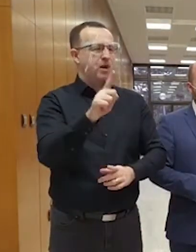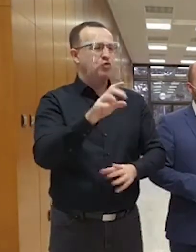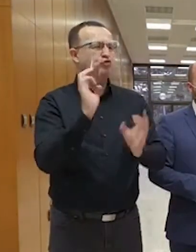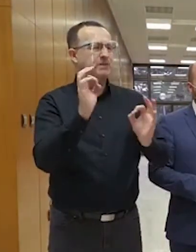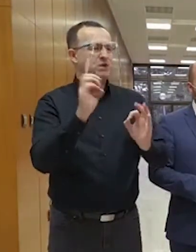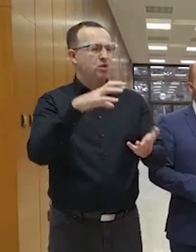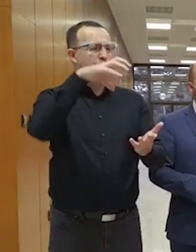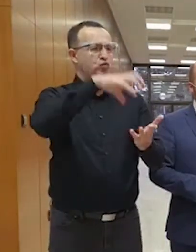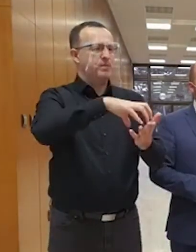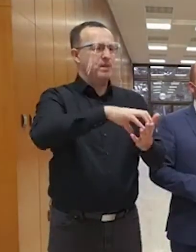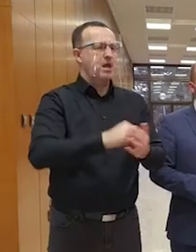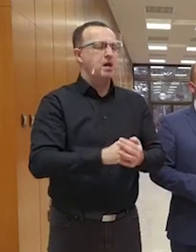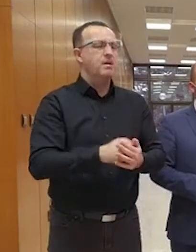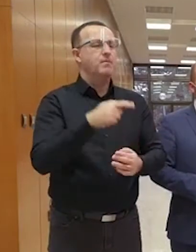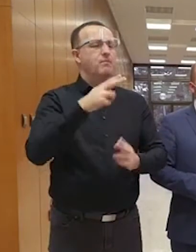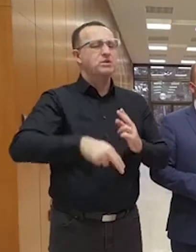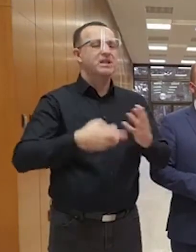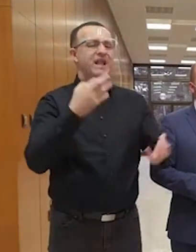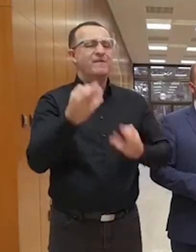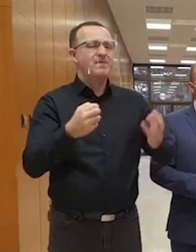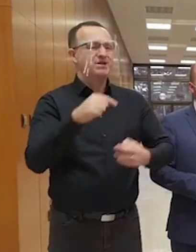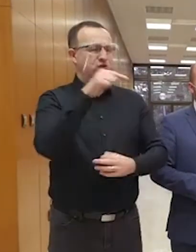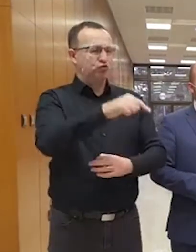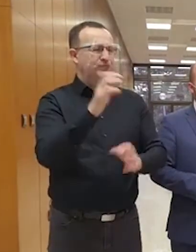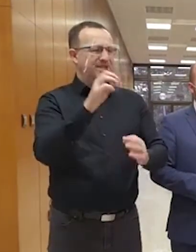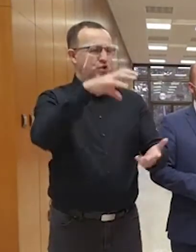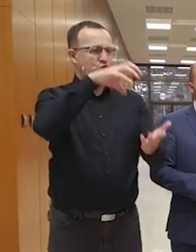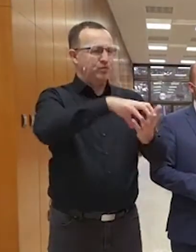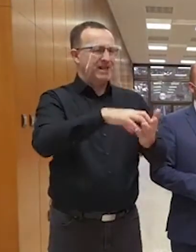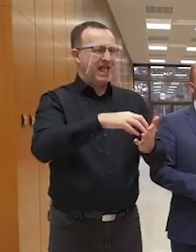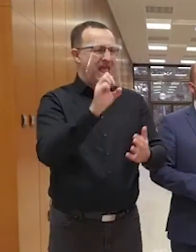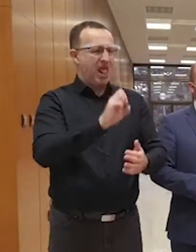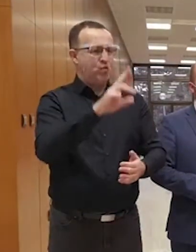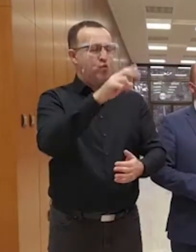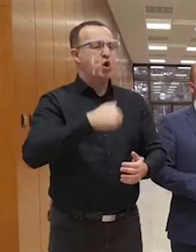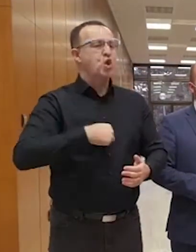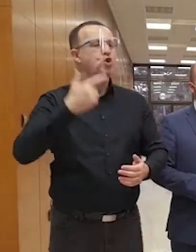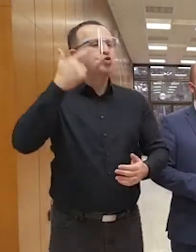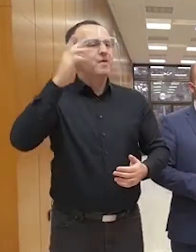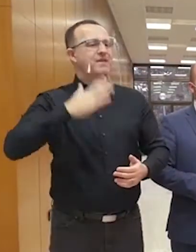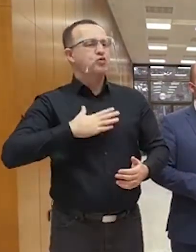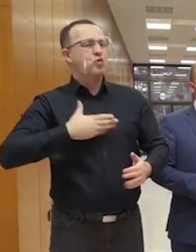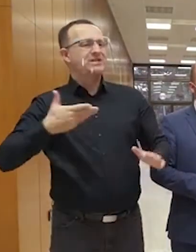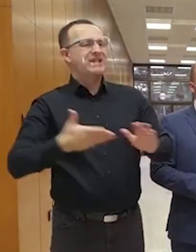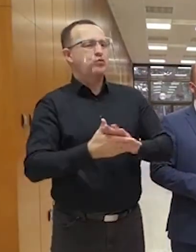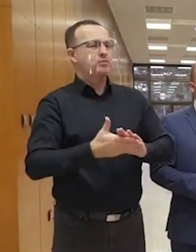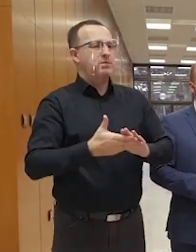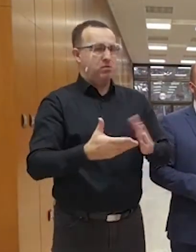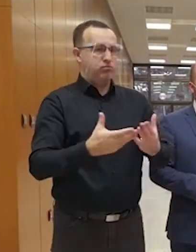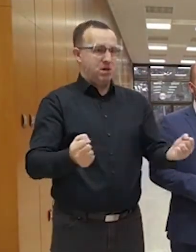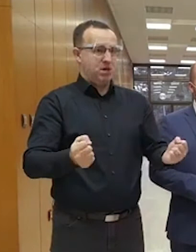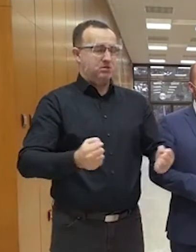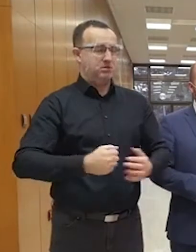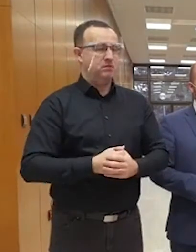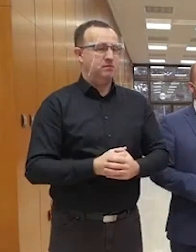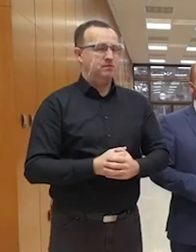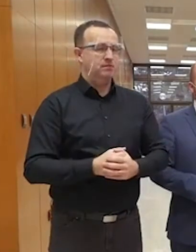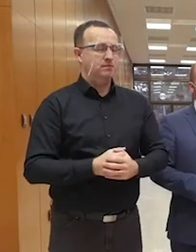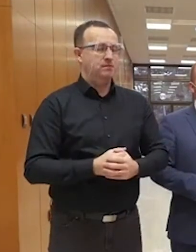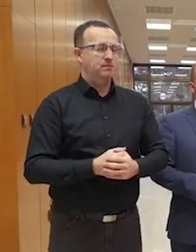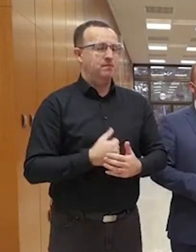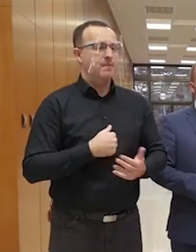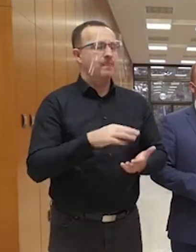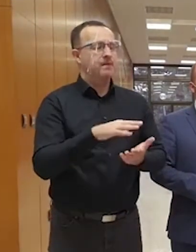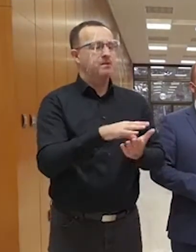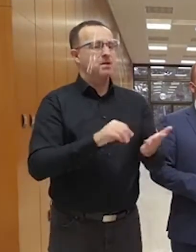Podľa mojich pohľadných informácií tam nebol ani jeden slovenský zástupca o práve ten opršená stále. Tak začnem od toho,